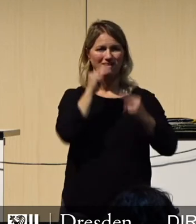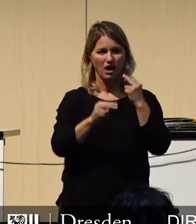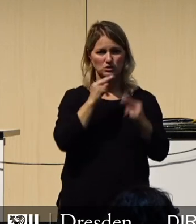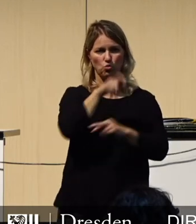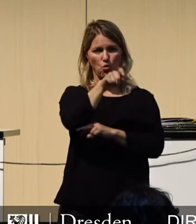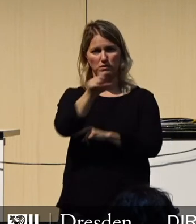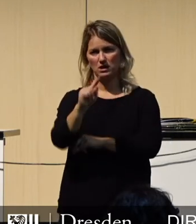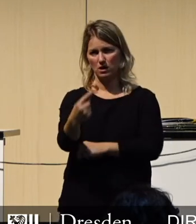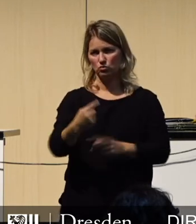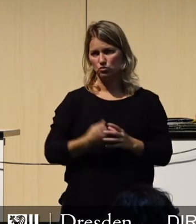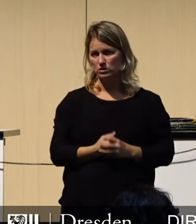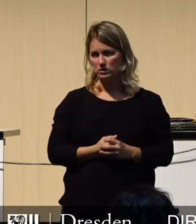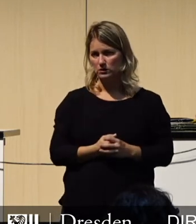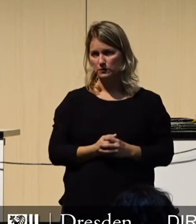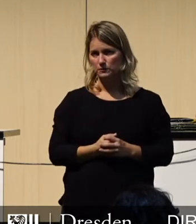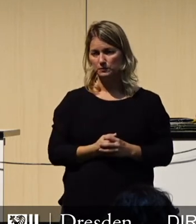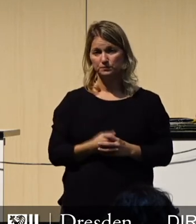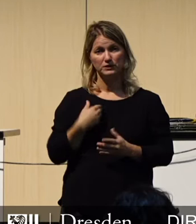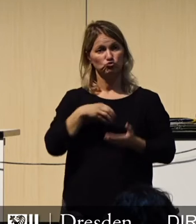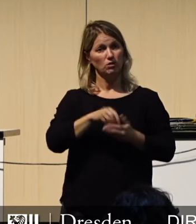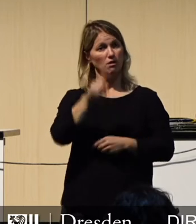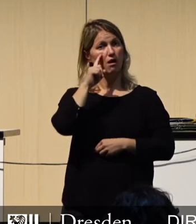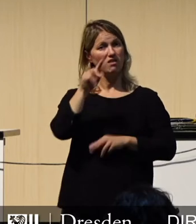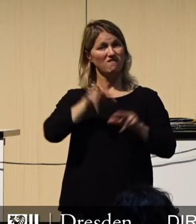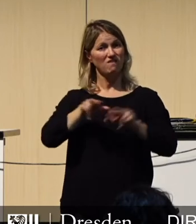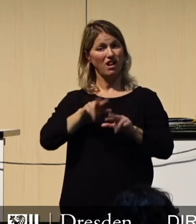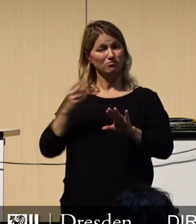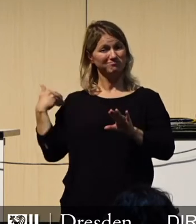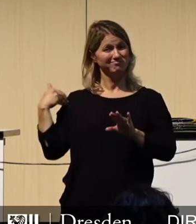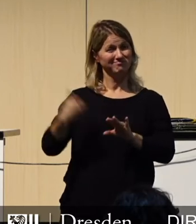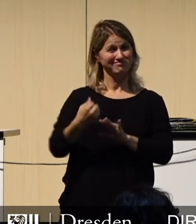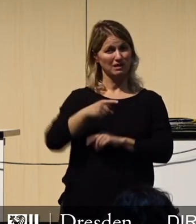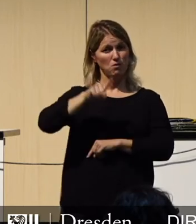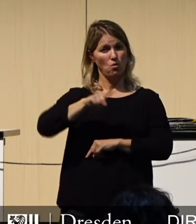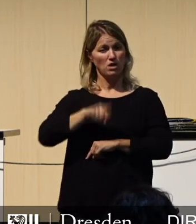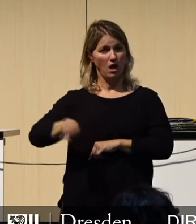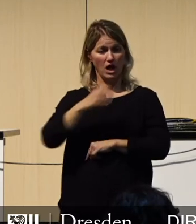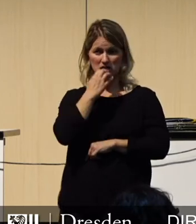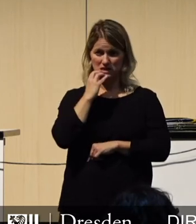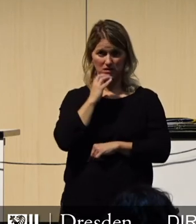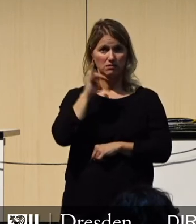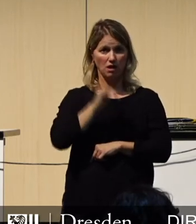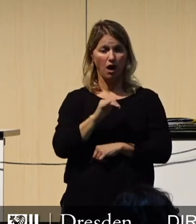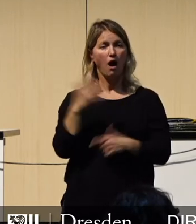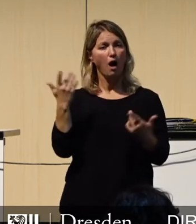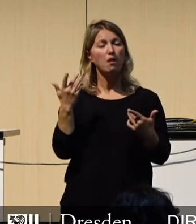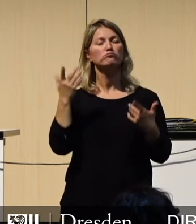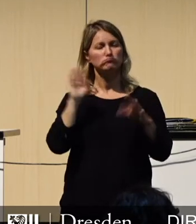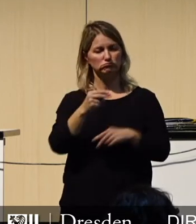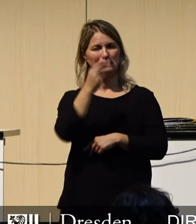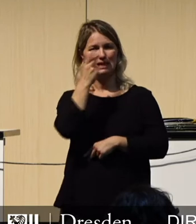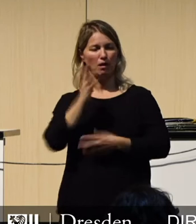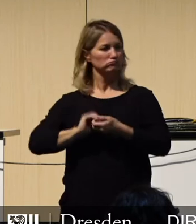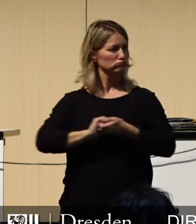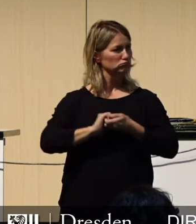nennen. Der Stadtrat und die Verwaltung haben in diesen Monaten der Anspannung eindrucksvoll ihre Handlungs und